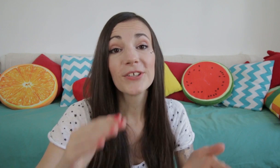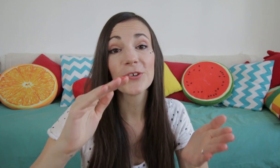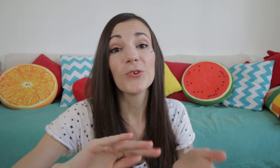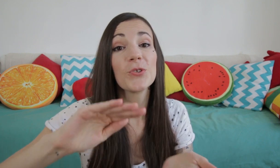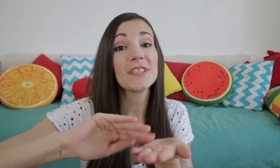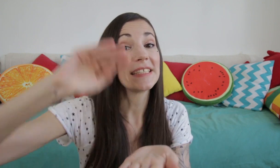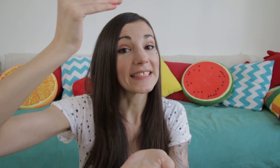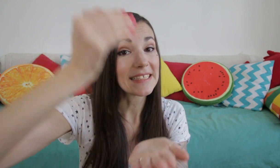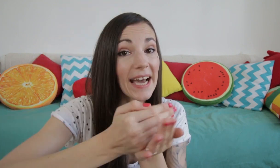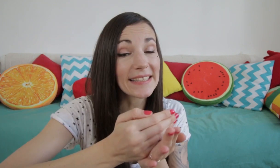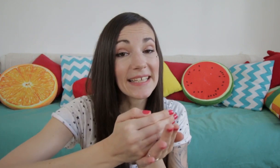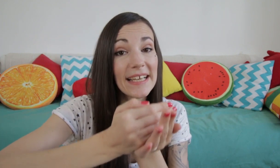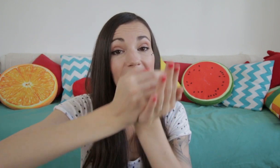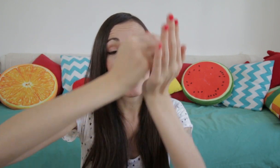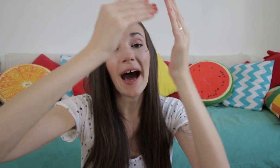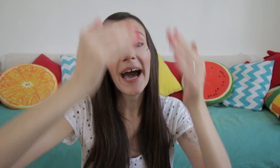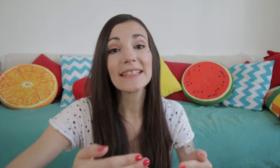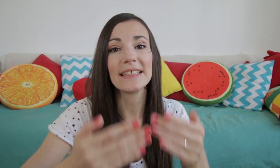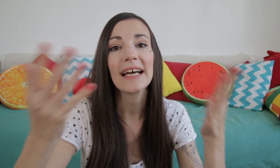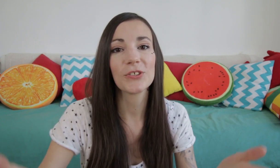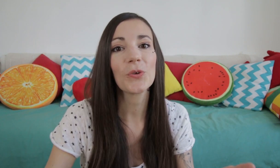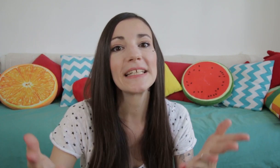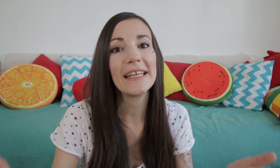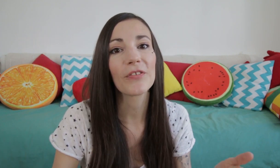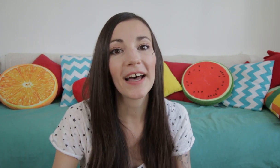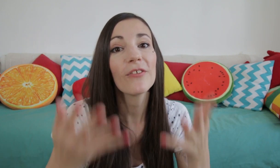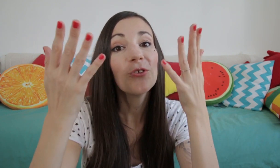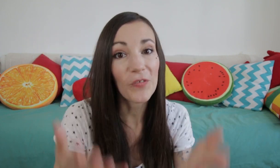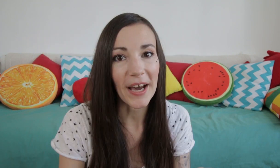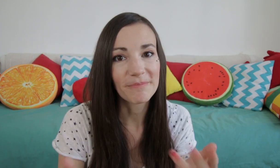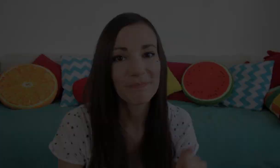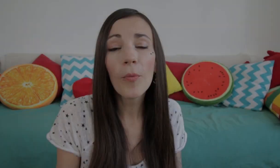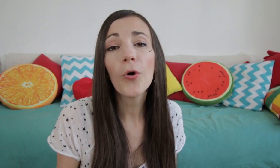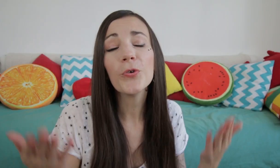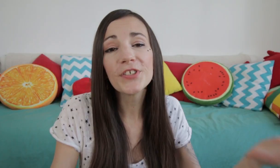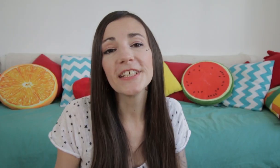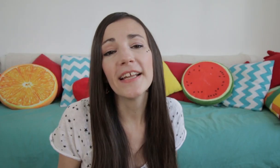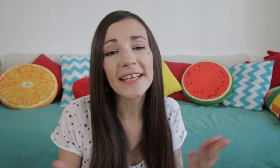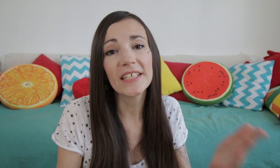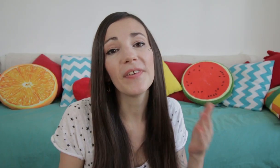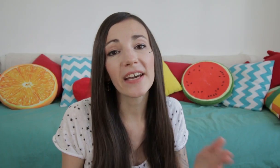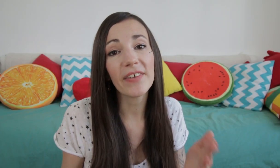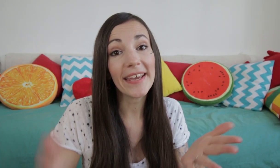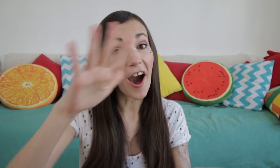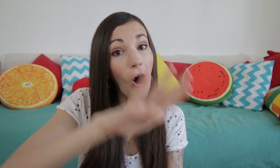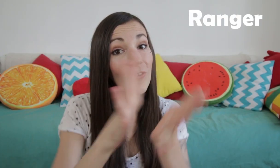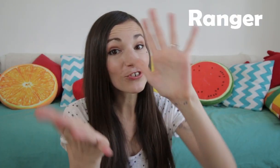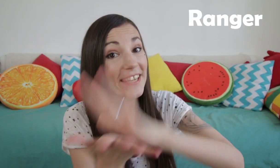que ce signe s'arrêtait, arrête l'action qu'il est en train de faire. Un mot utile et qui fait rêver, ranger.